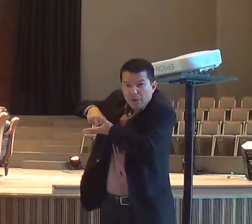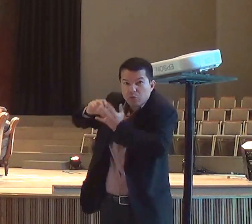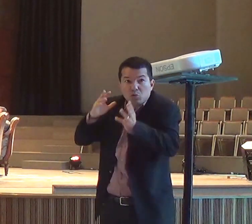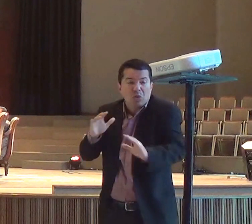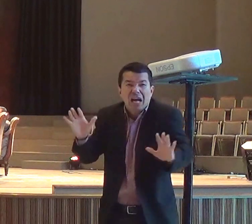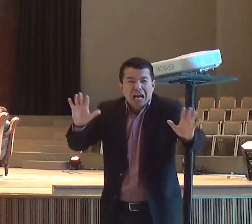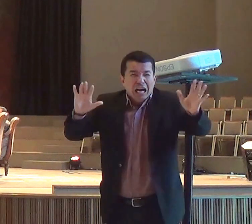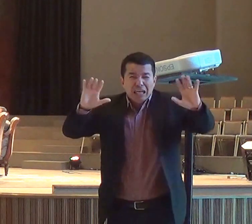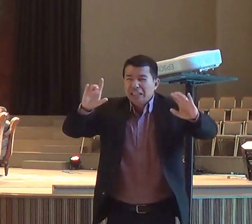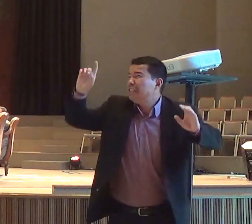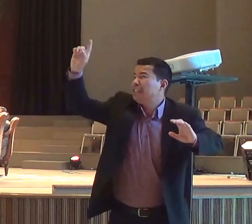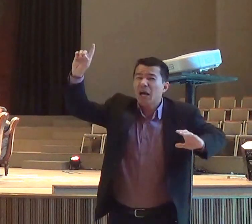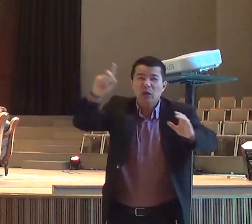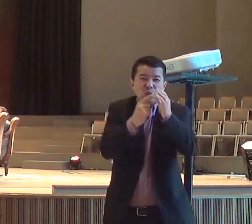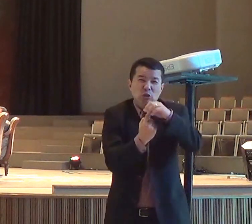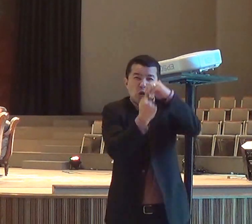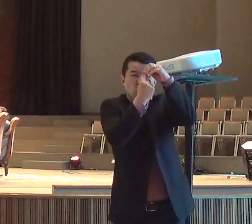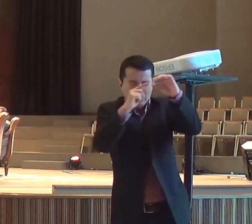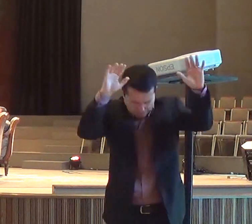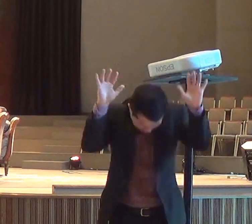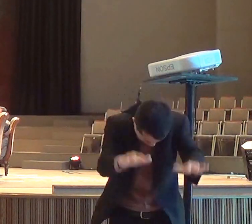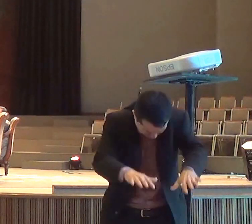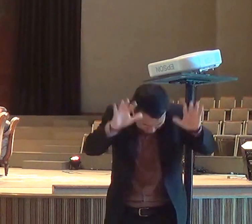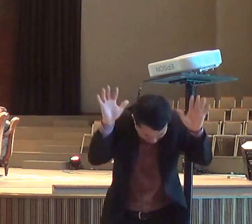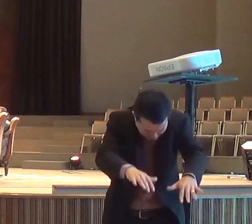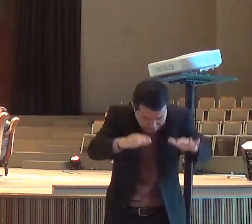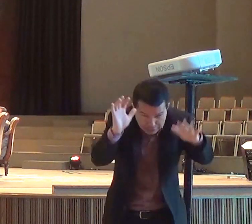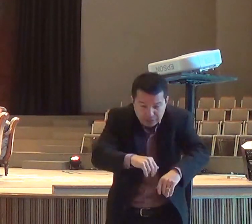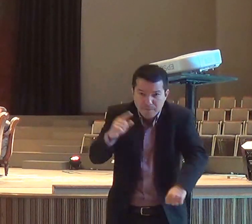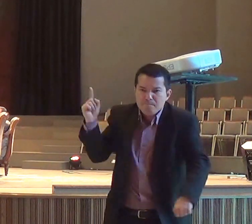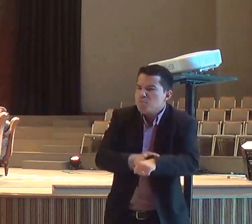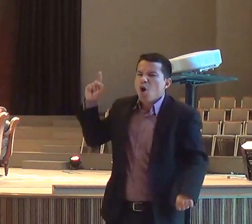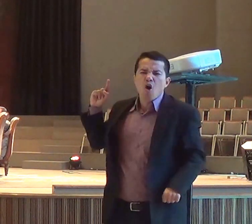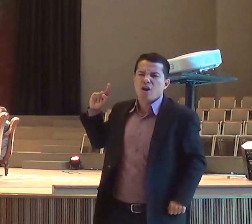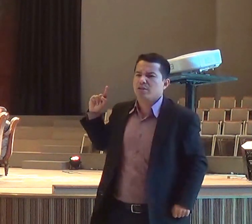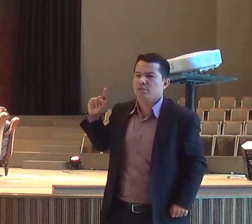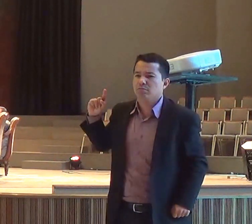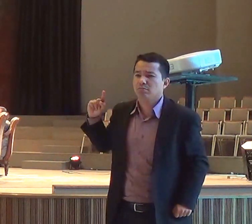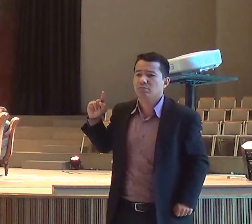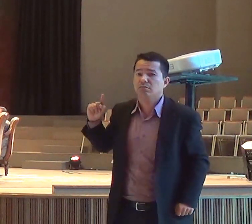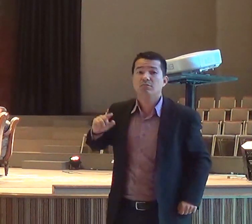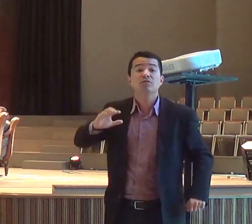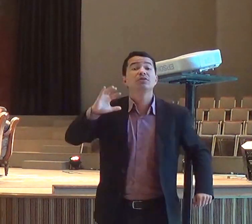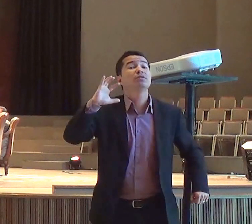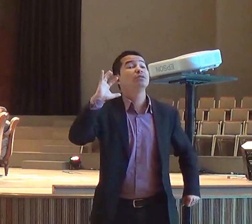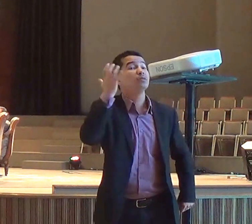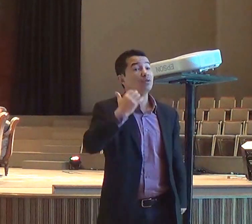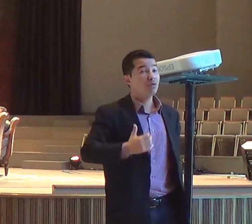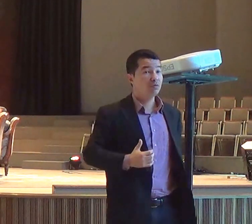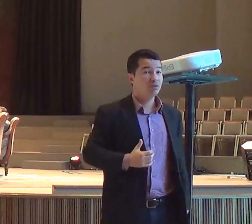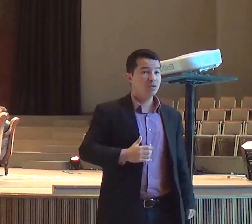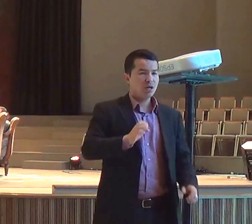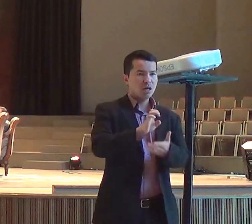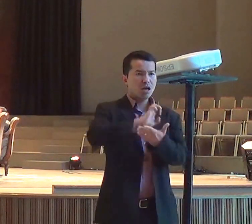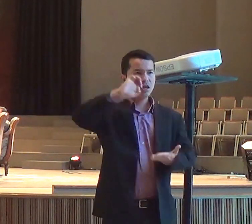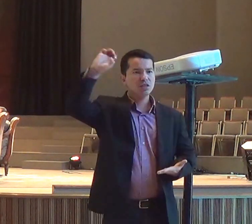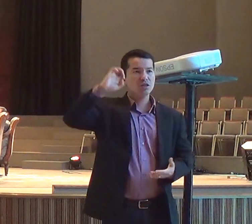e eles os, os prenderam, e Elias os fez descer, ao riacho, Kizom, e lá os matou, há um